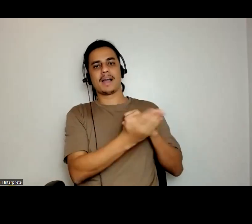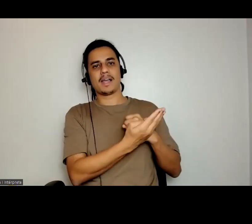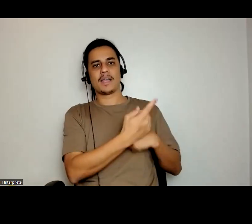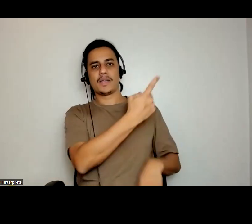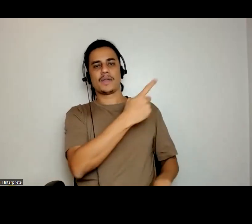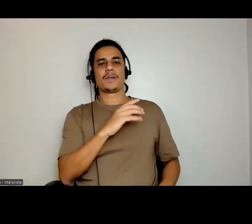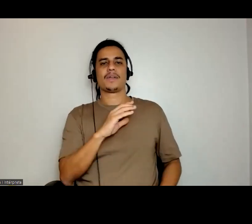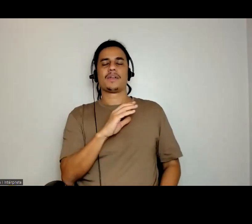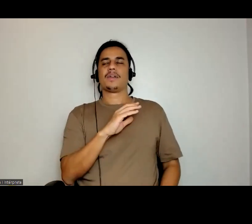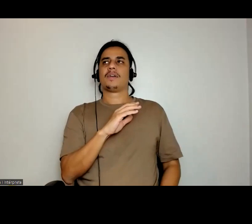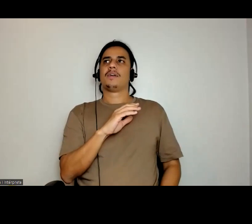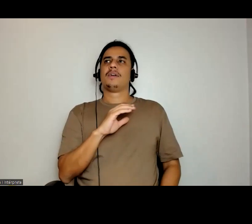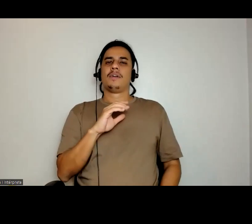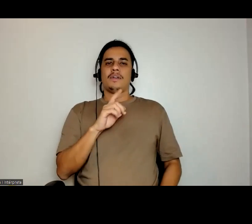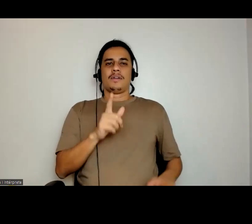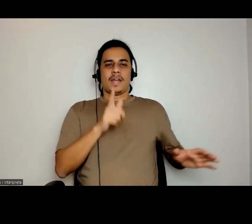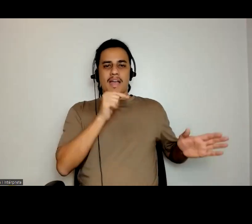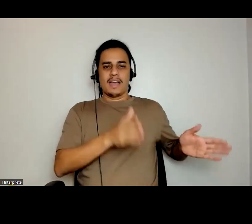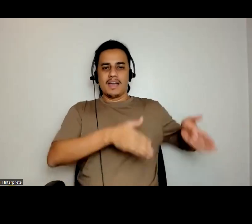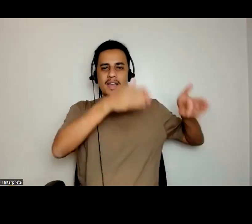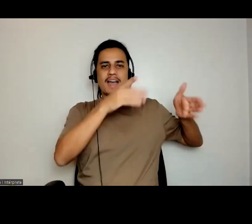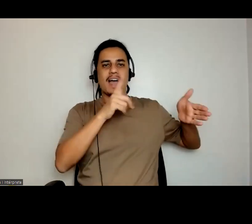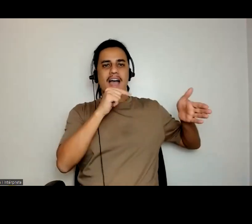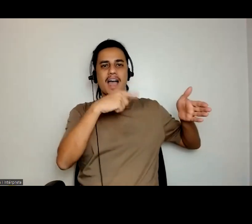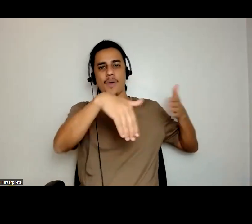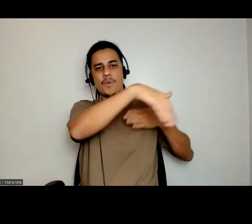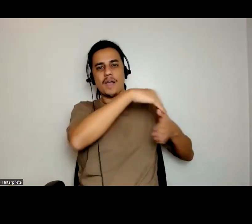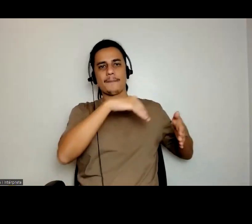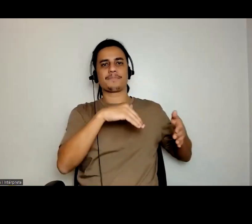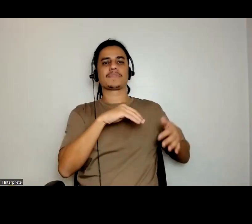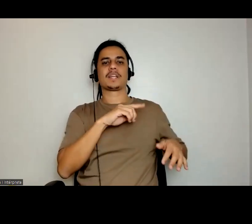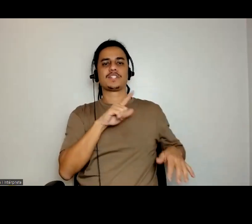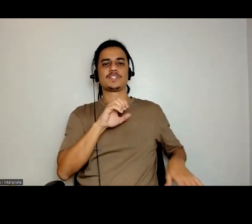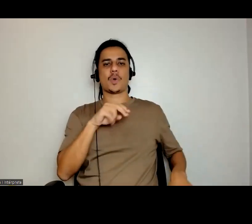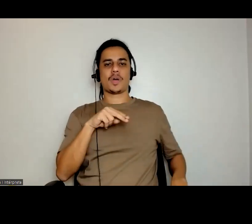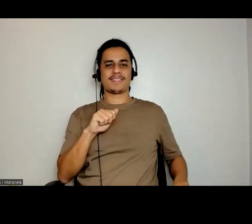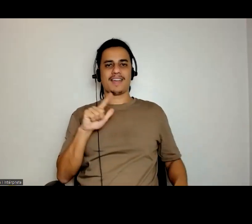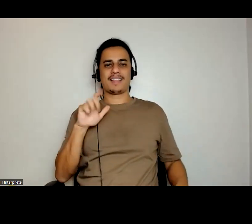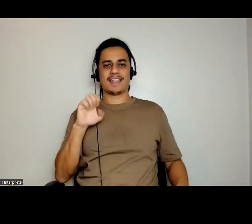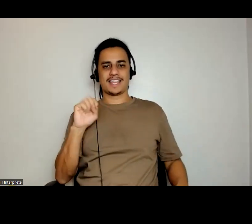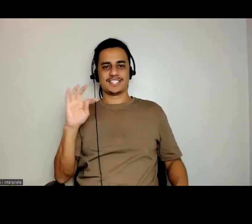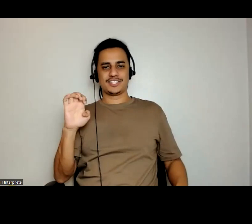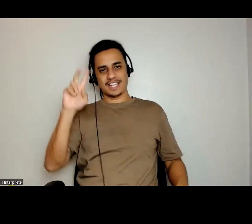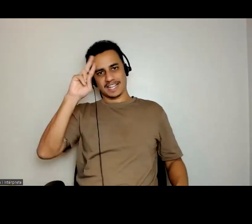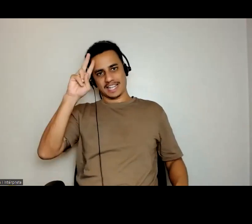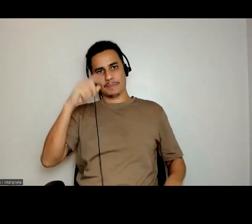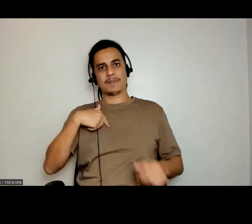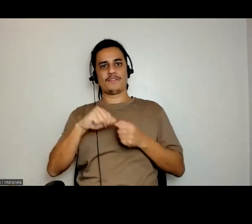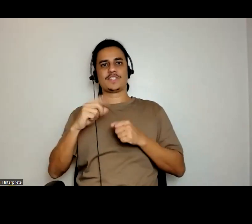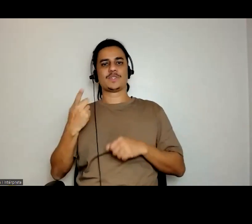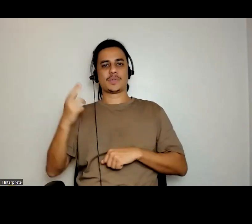Cangaré, uma caixa d'água na Celso Garcia, aqui na Zona Leste. Lembra que eu fiz o doutorado em arquitetura e urbanismo.